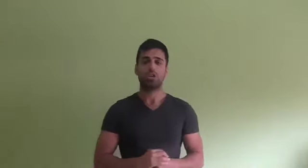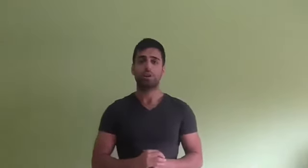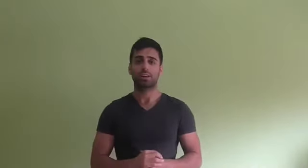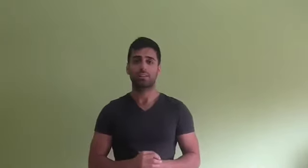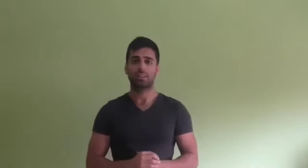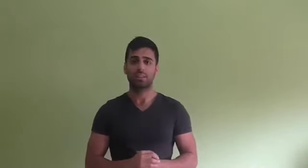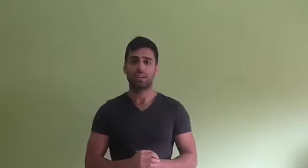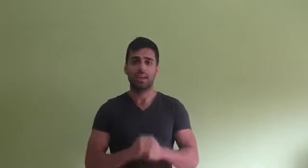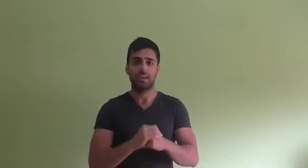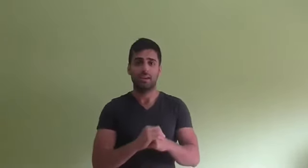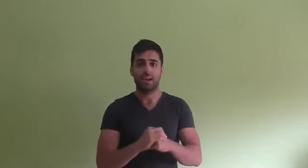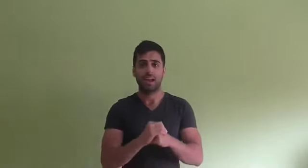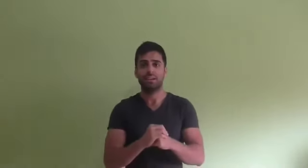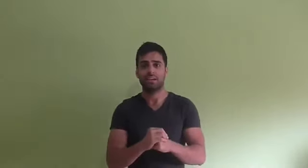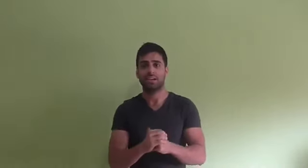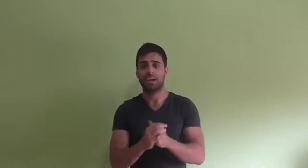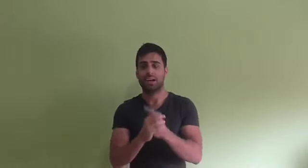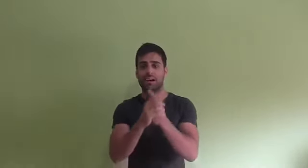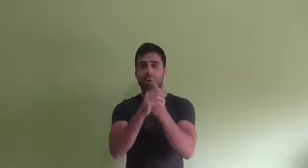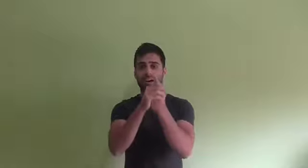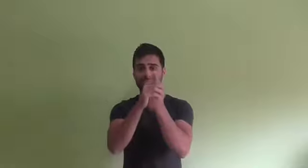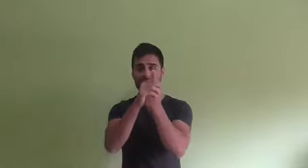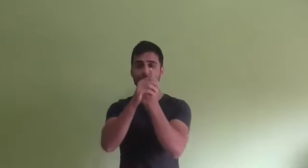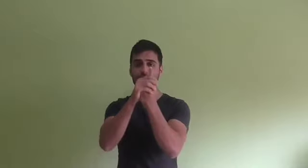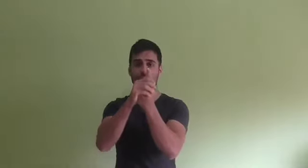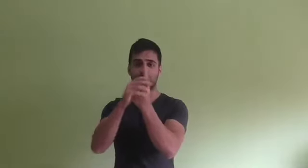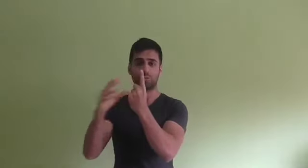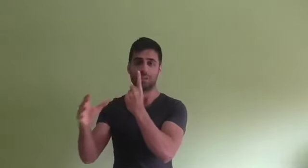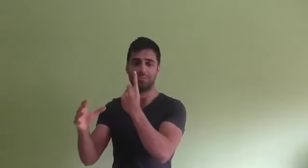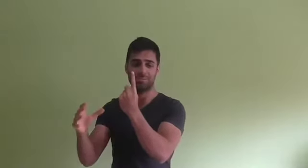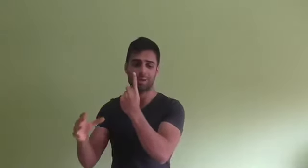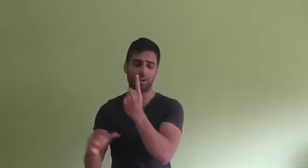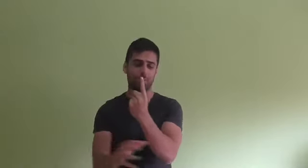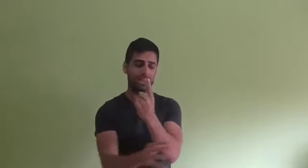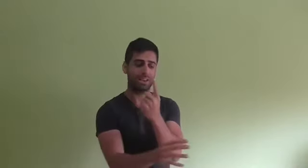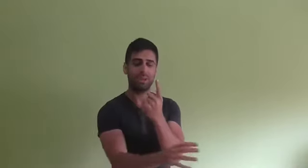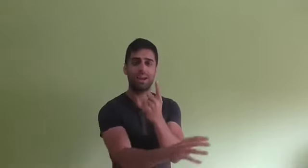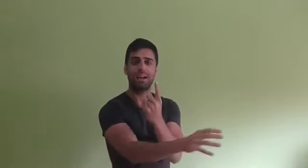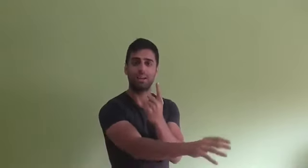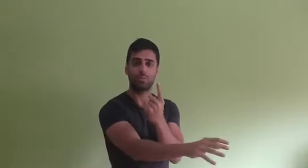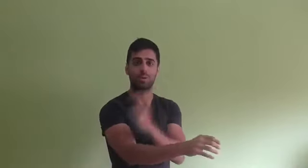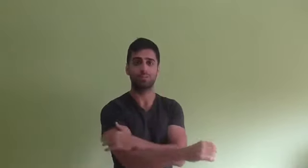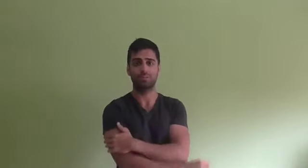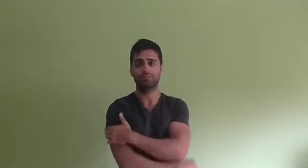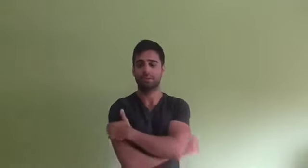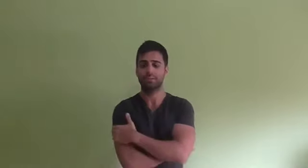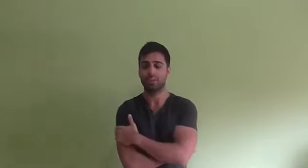mostró muy reticente de en sacar una hora de su tiempo para acompañarme al aeropuerto, ¿vale?